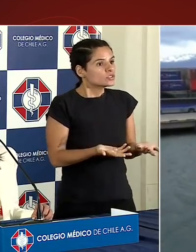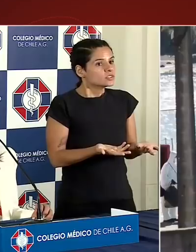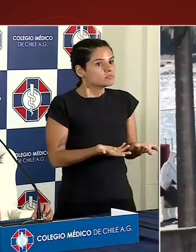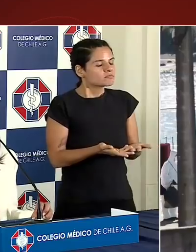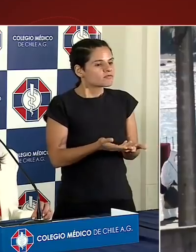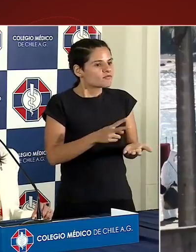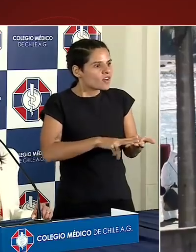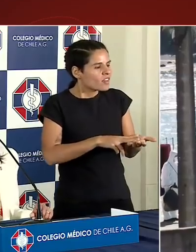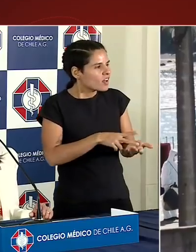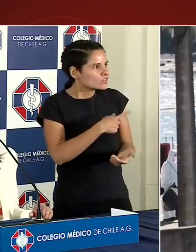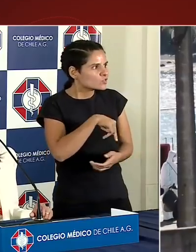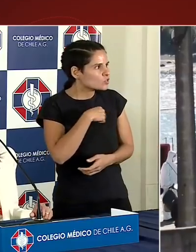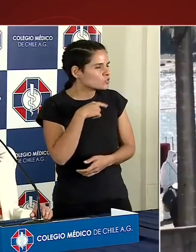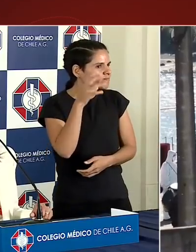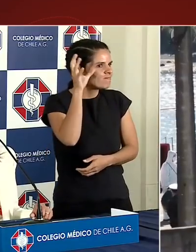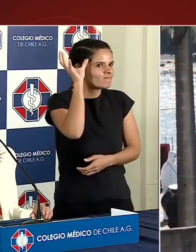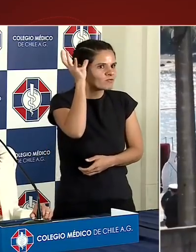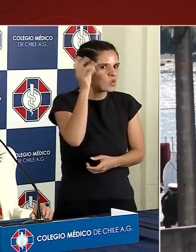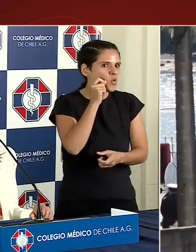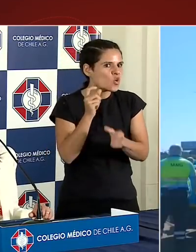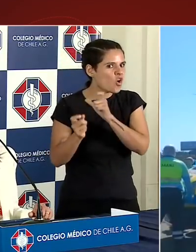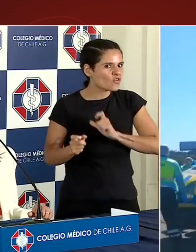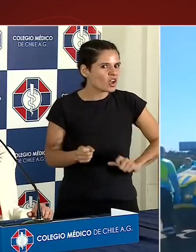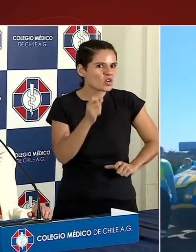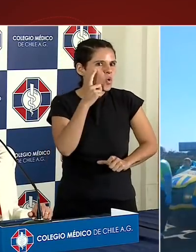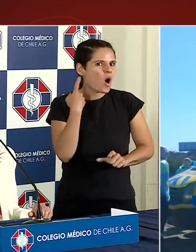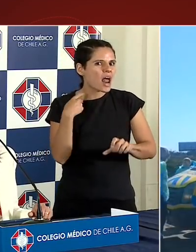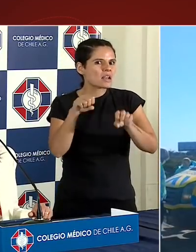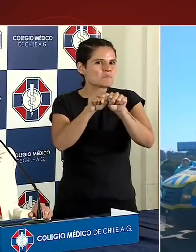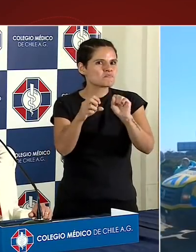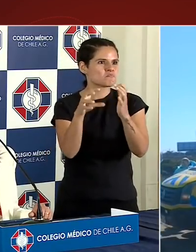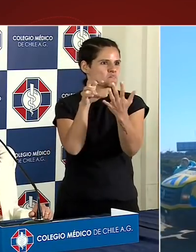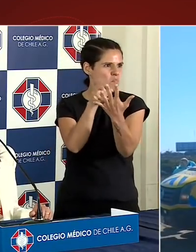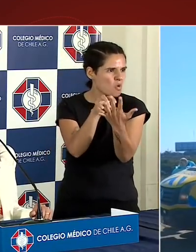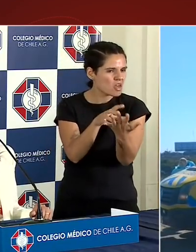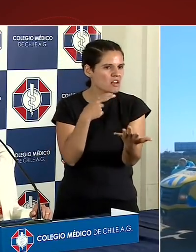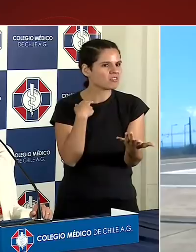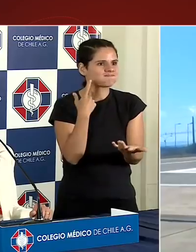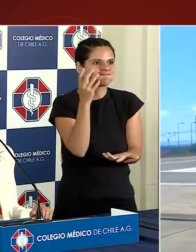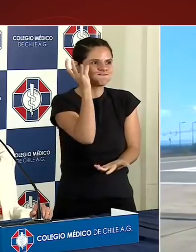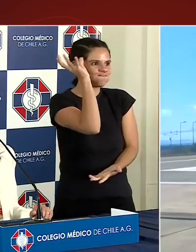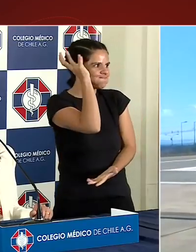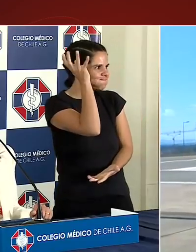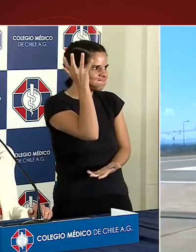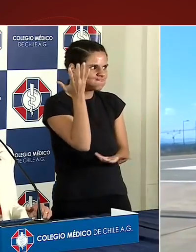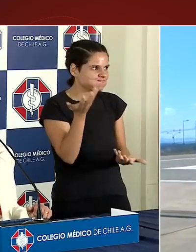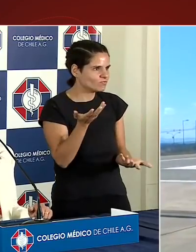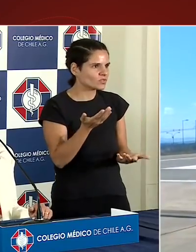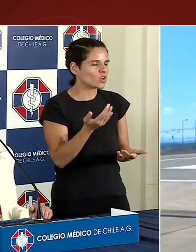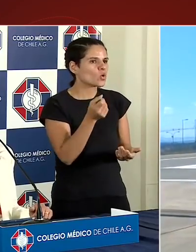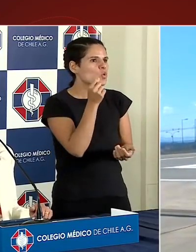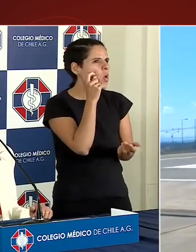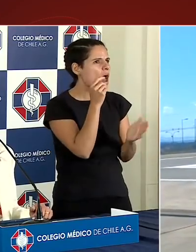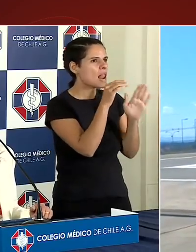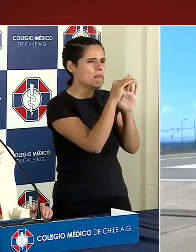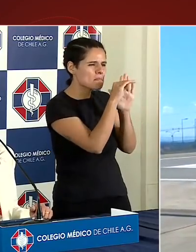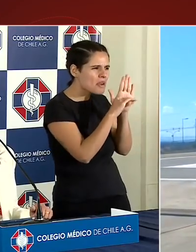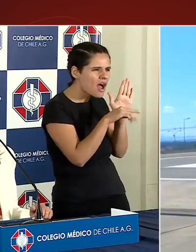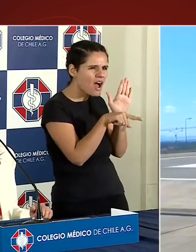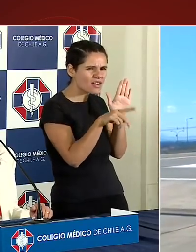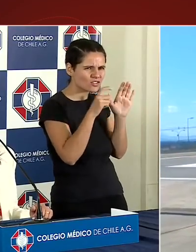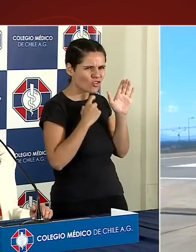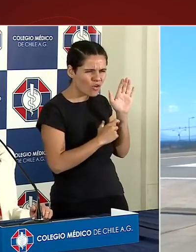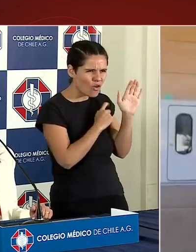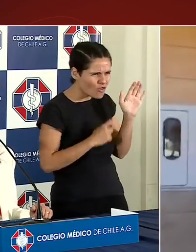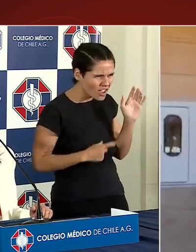desconocemos el modelo que mantiene el gobierno, desconocemos también el plan a implementar y